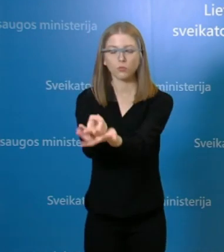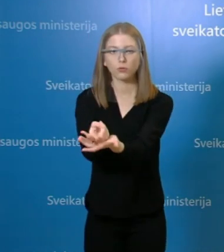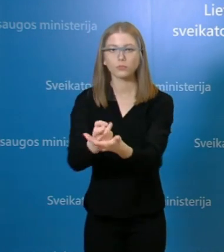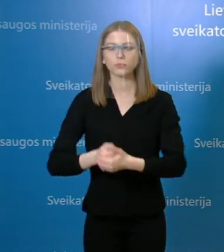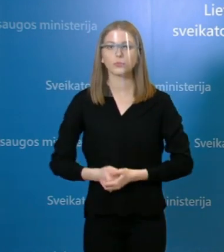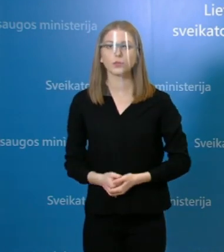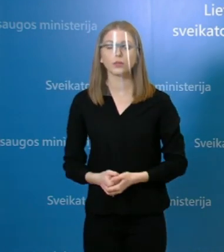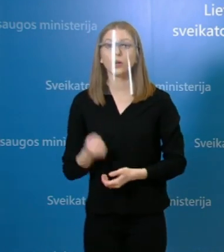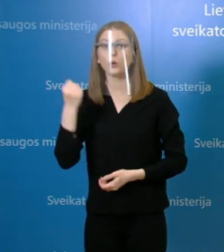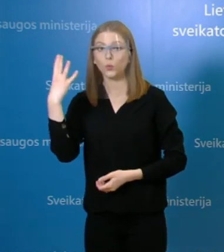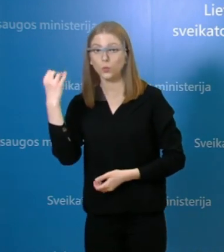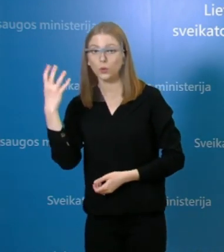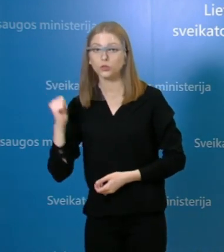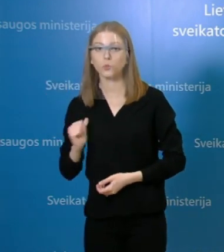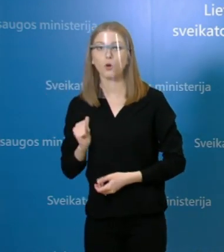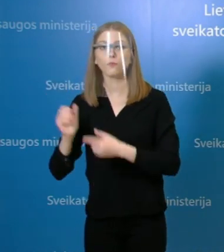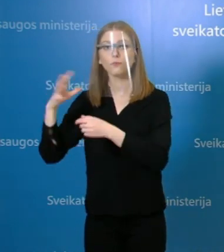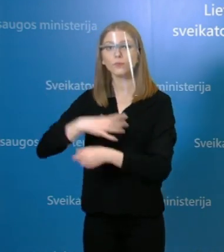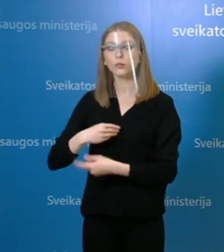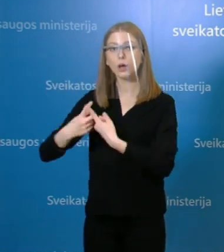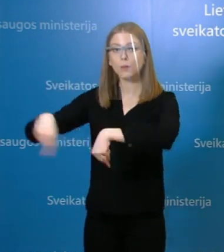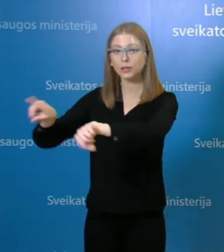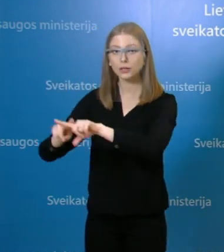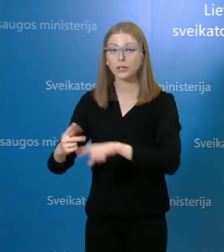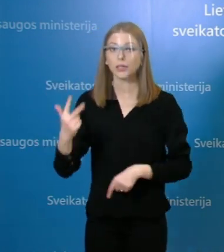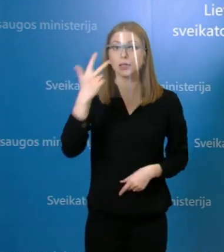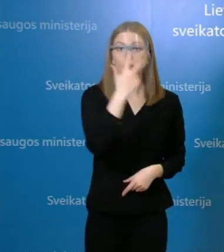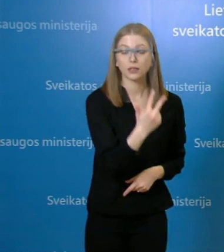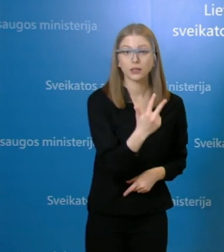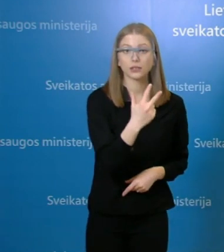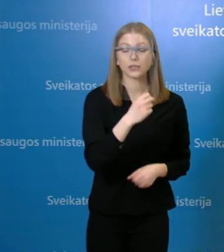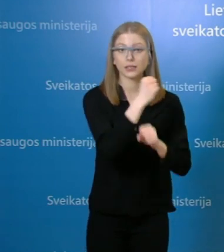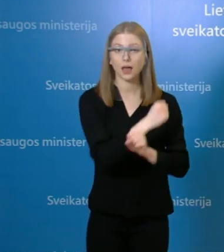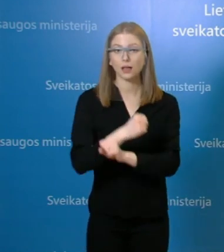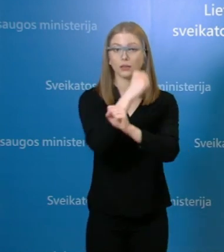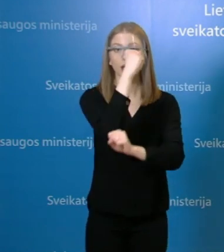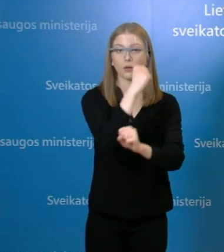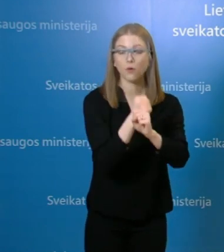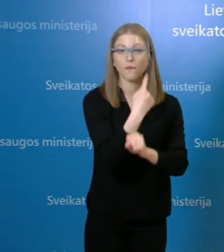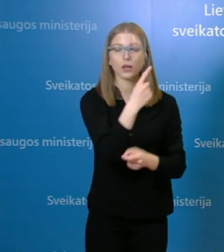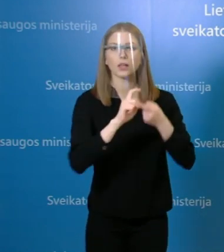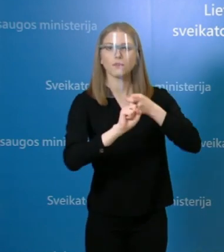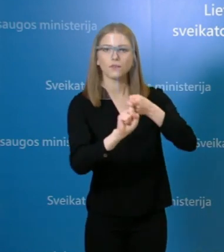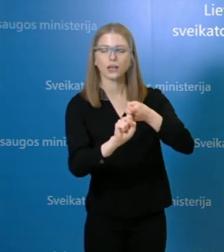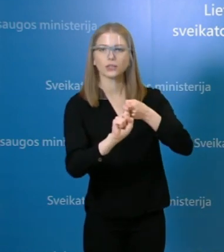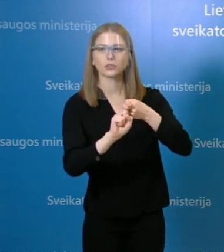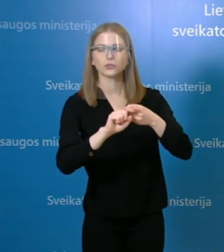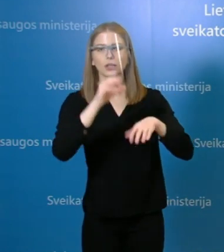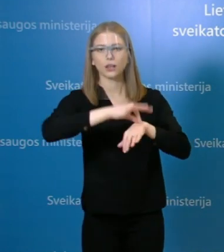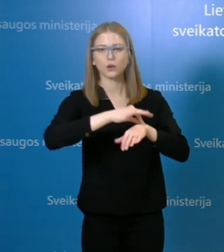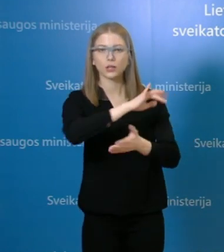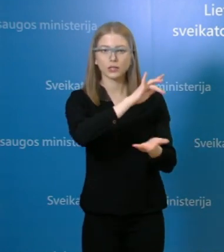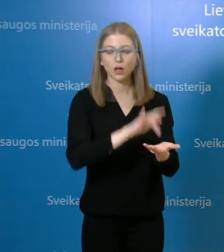minėjau, yra Vilniaus apskritija, 3 yra santaros klinikų darbuotojai, 1 darba infekcijų lygų centrą, 2